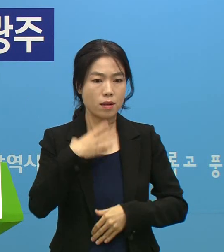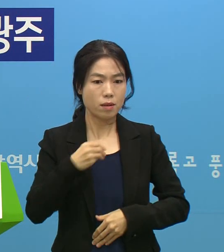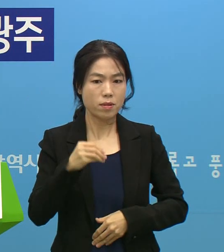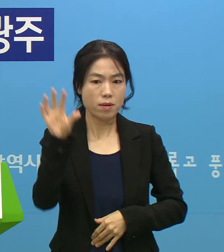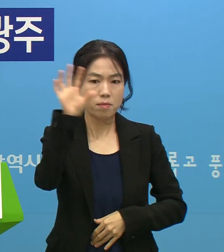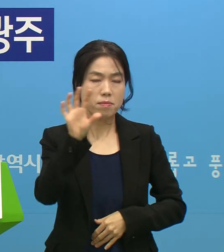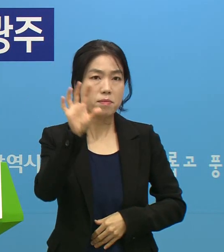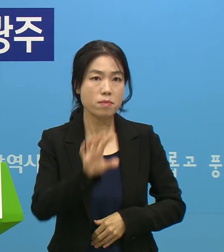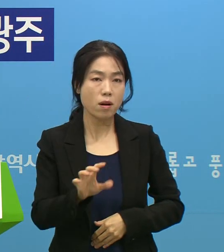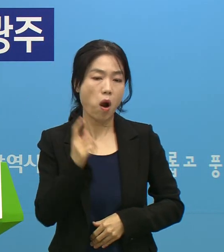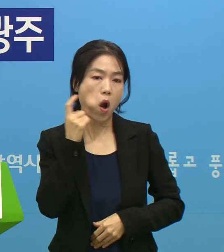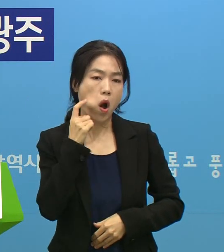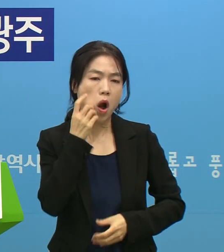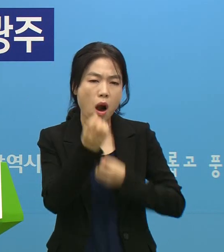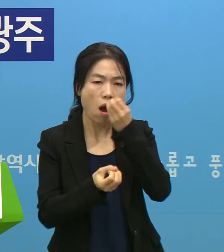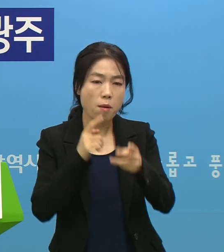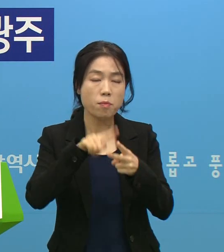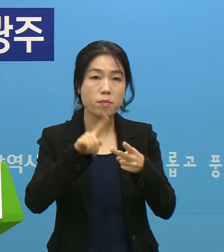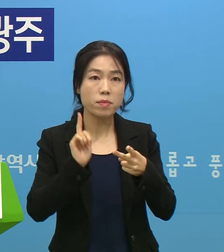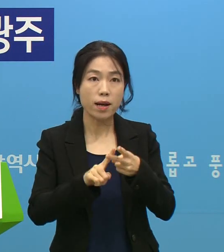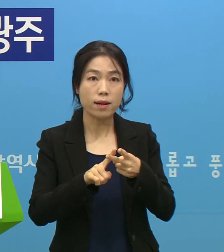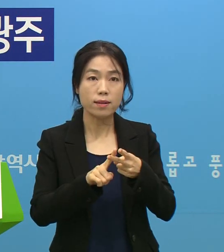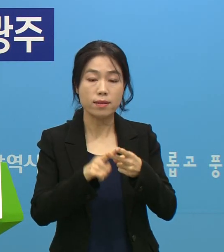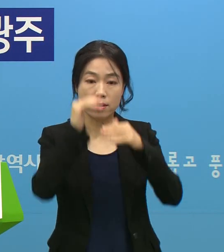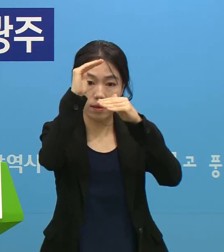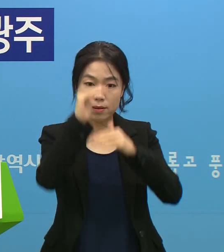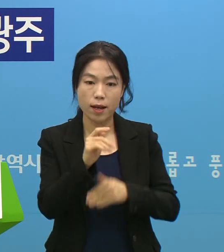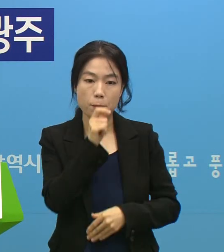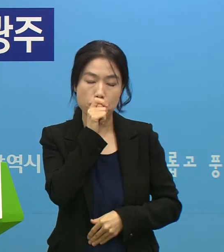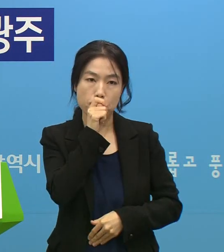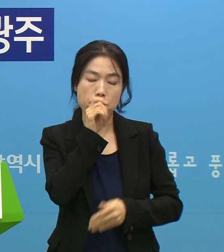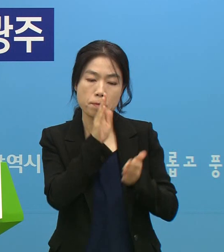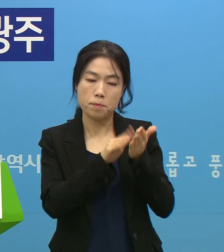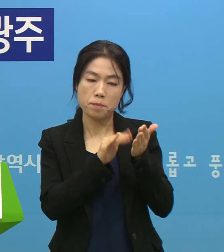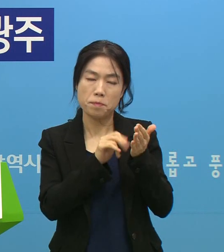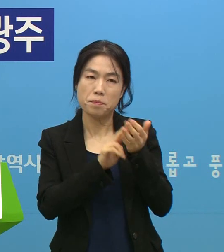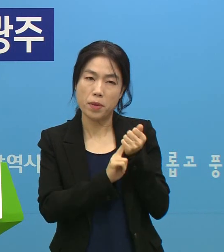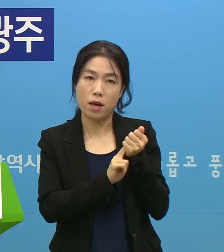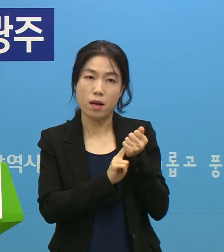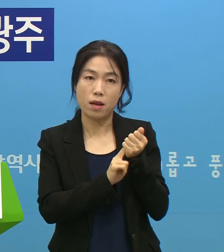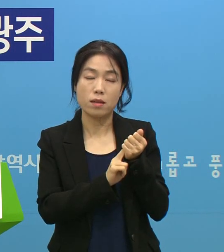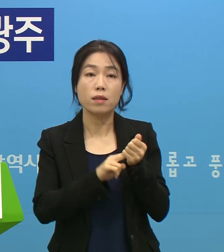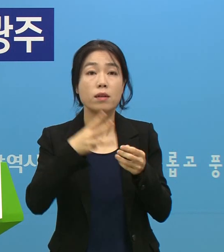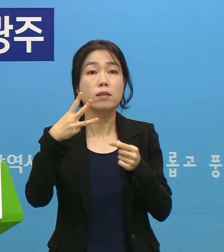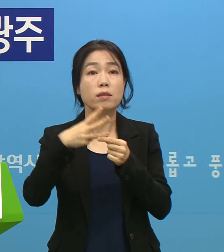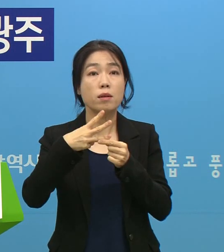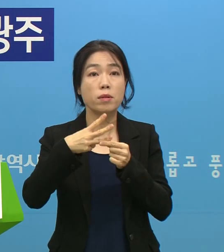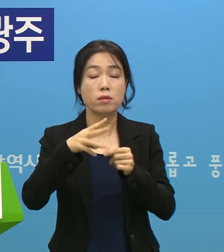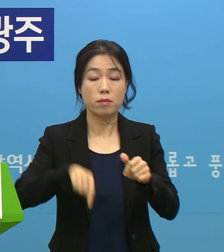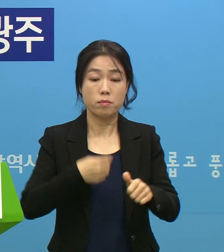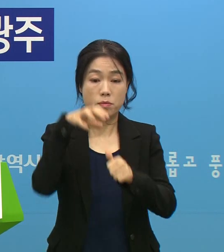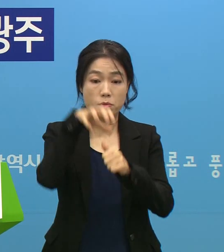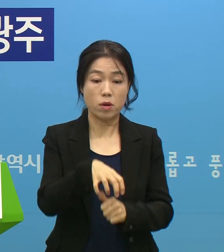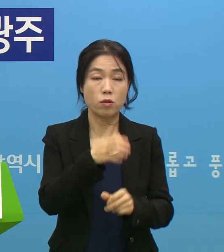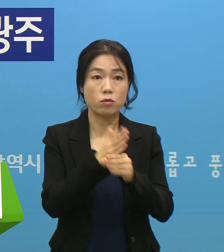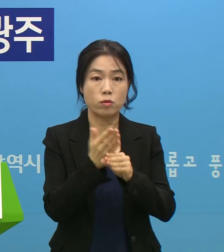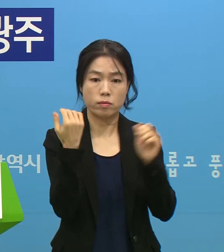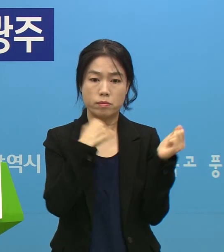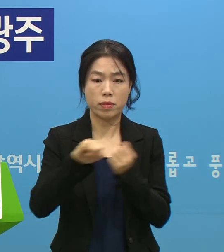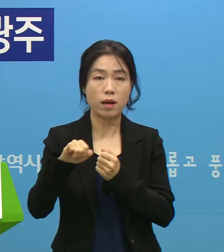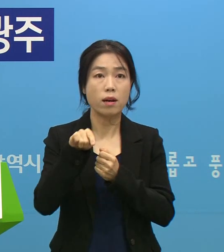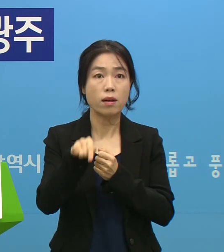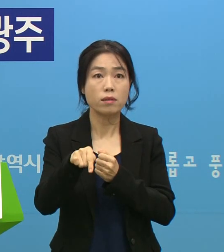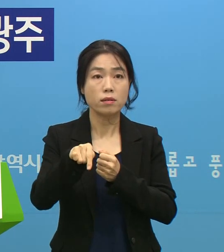반복적으로 허위 진술하거나 사실을 은폐하는 행위. 셋째, 자가격리 중 이탈에서